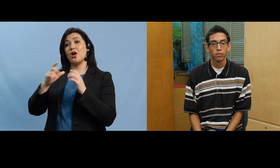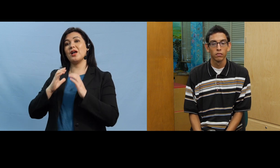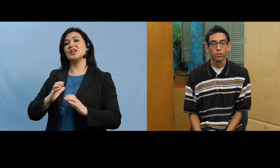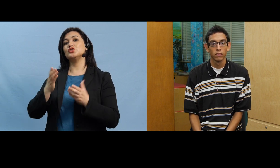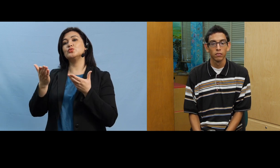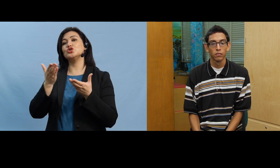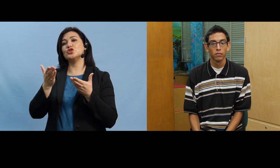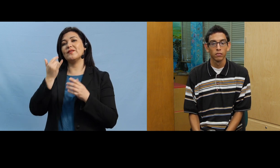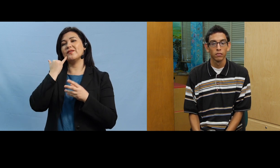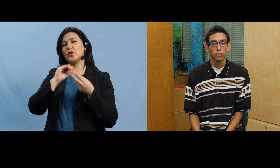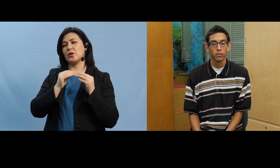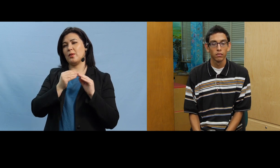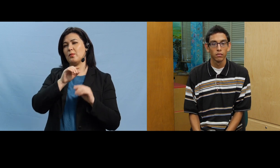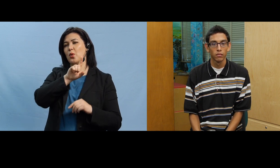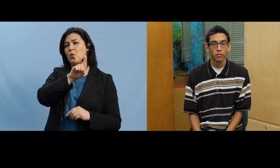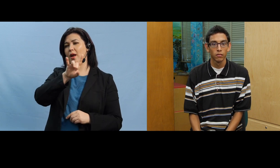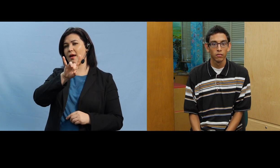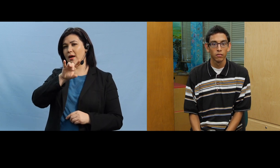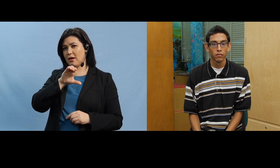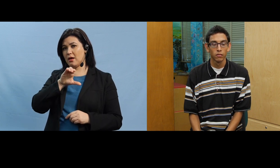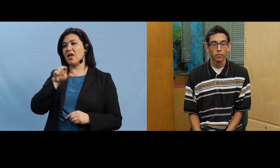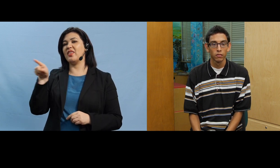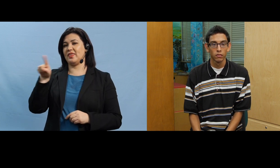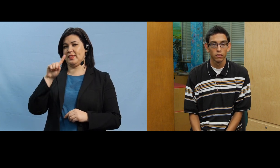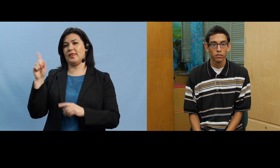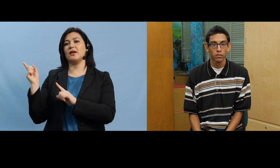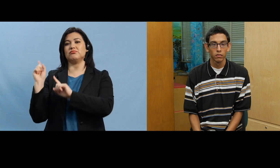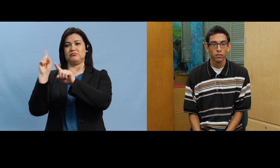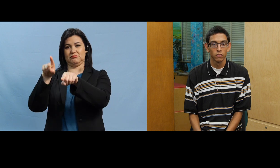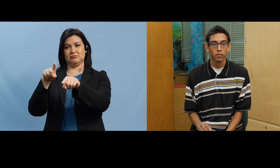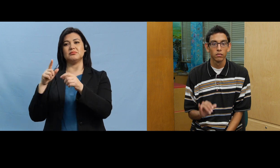service y ellos te pueden proveer un intérprete para ti